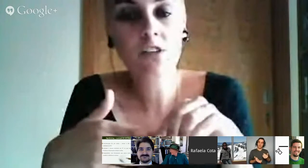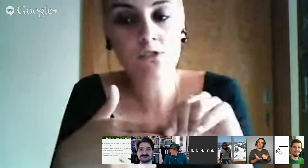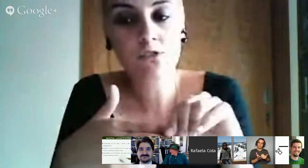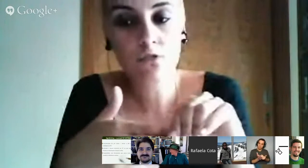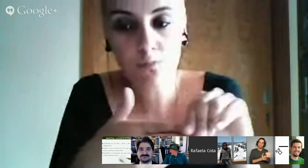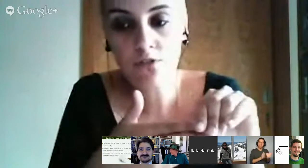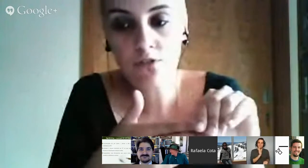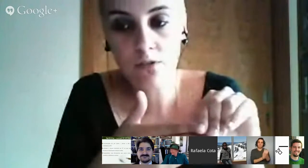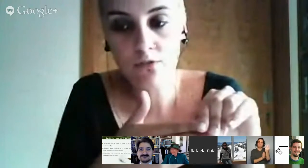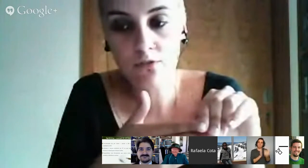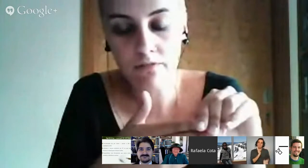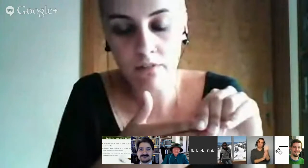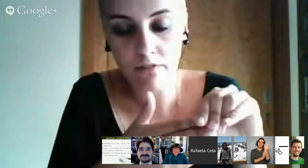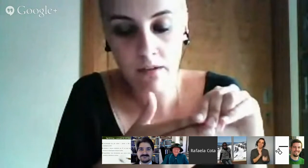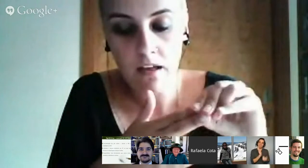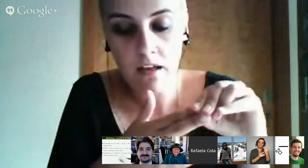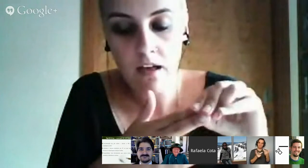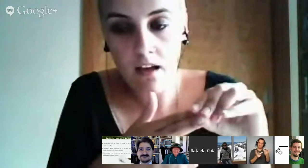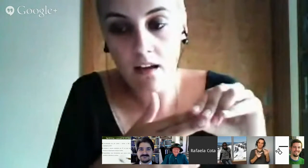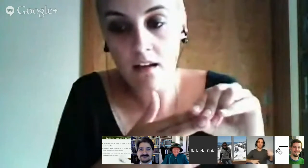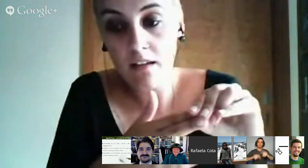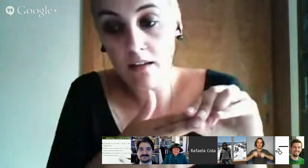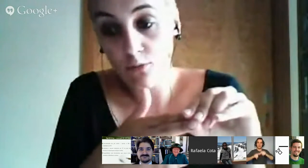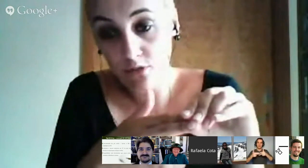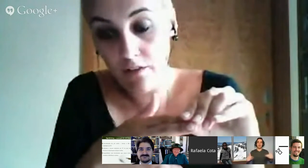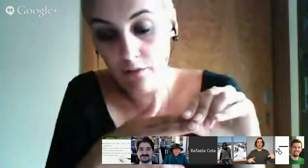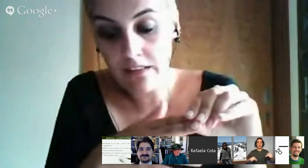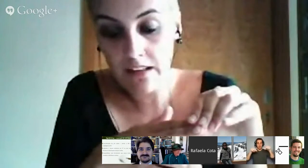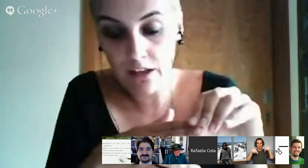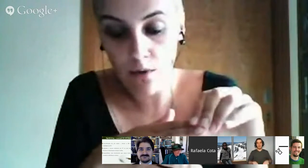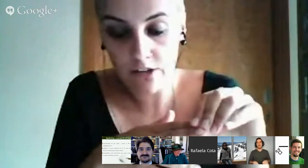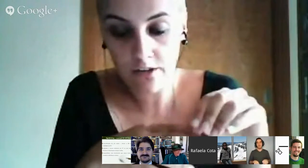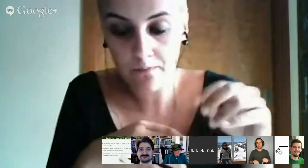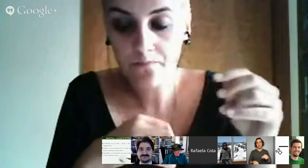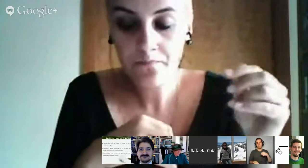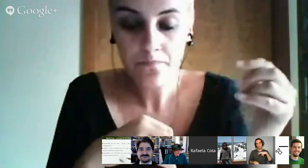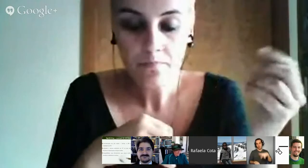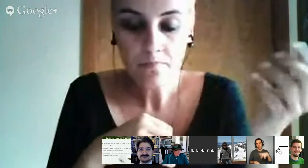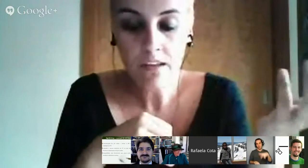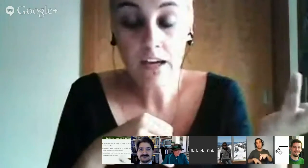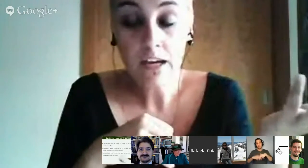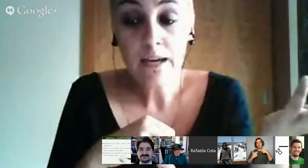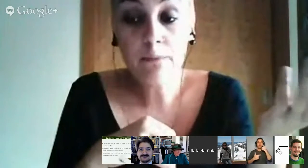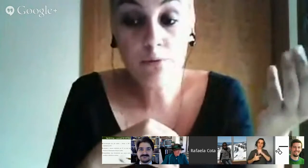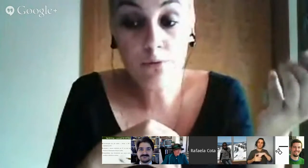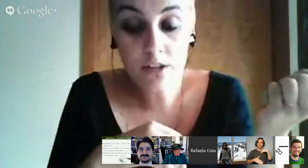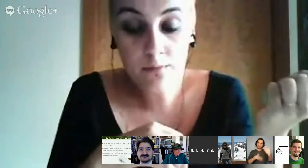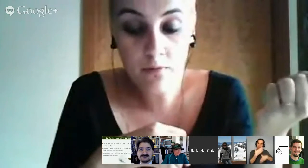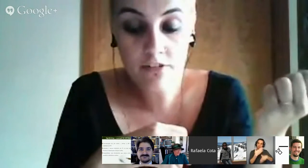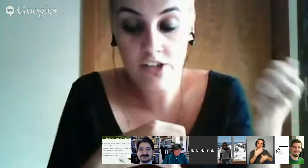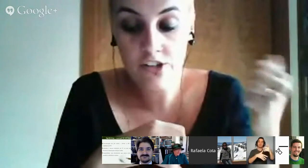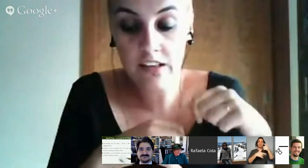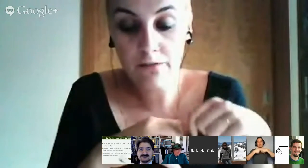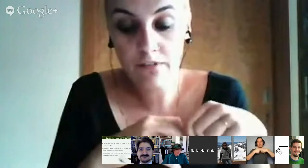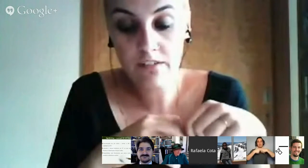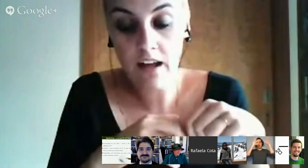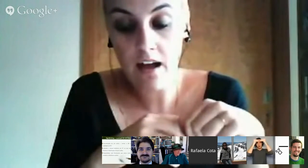que as crianças surdas possam ter o seu desenvolvimento o desenvolvimento da linguagem. E por último, uma vez que este livro será